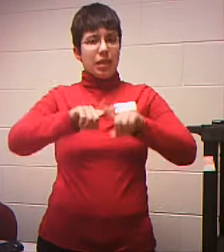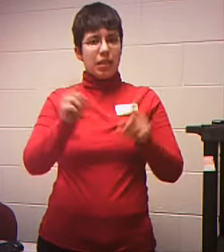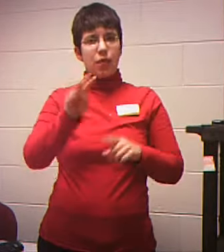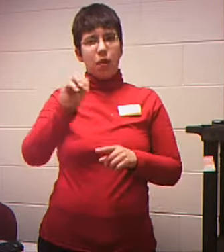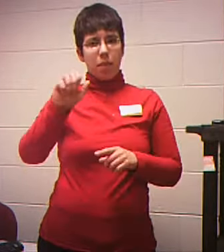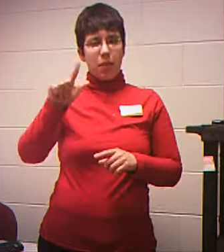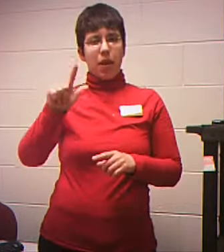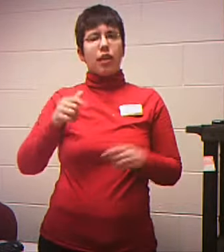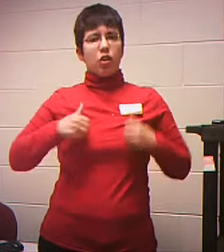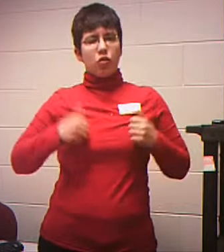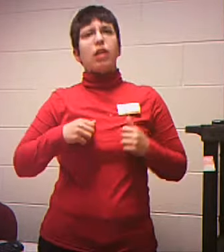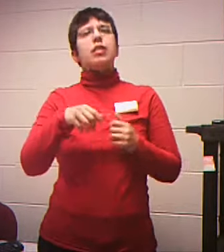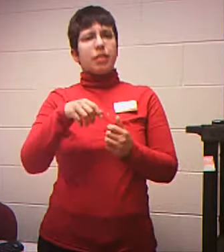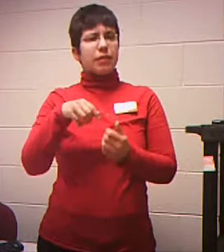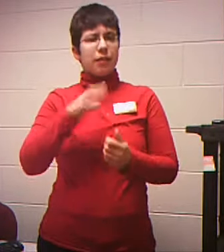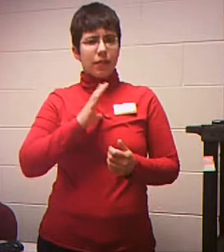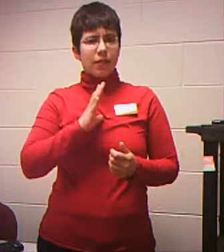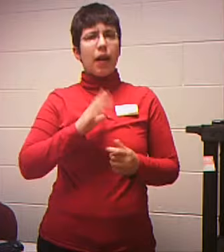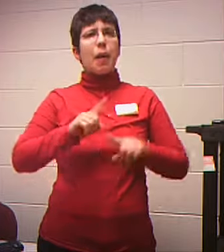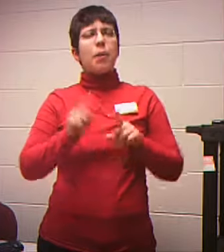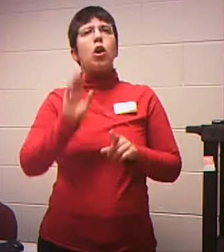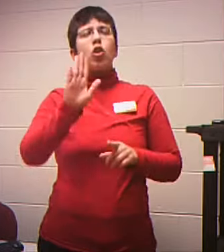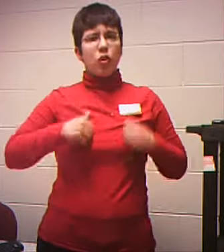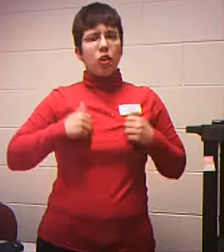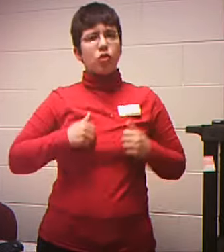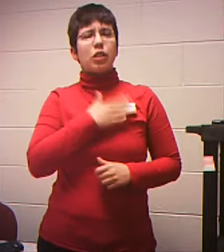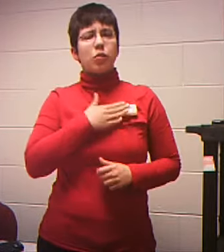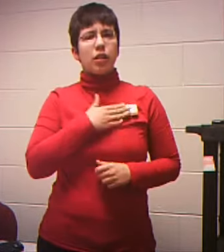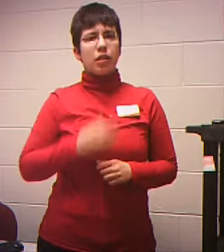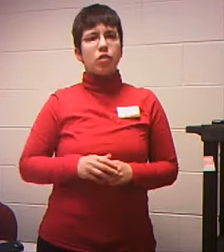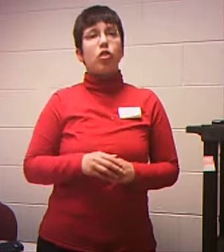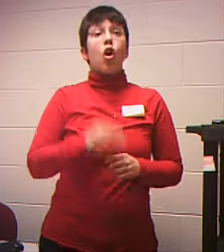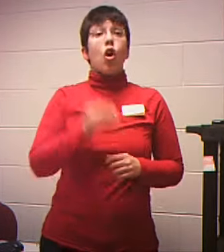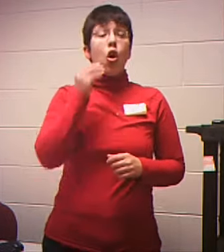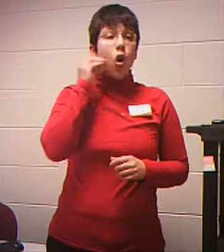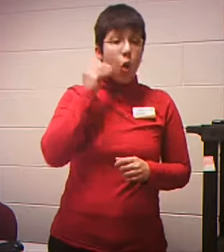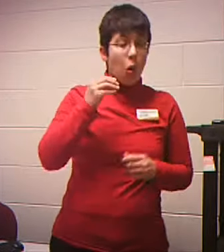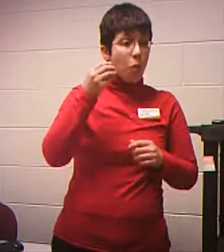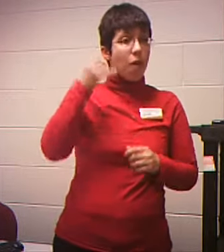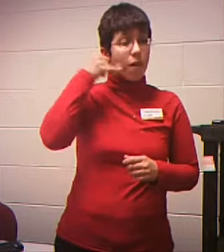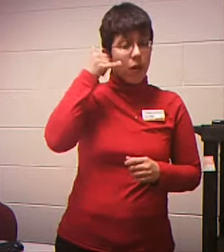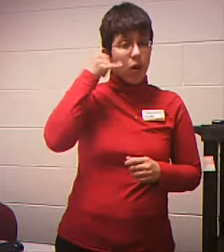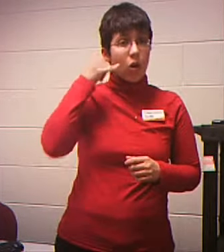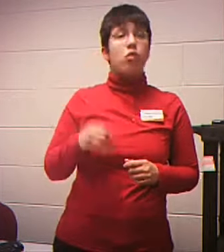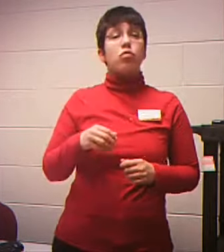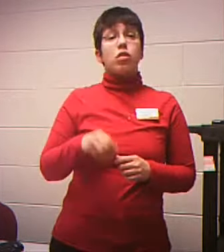phone Business phone Cell phone If you only have a cell phone And you don't have a home phone Put the same number In both